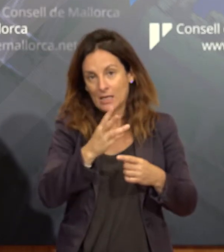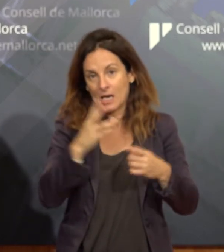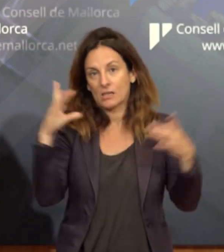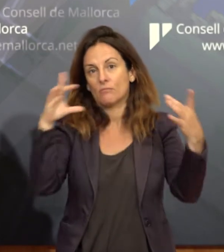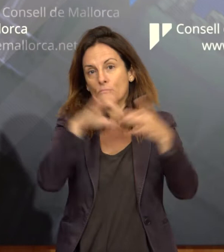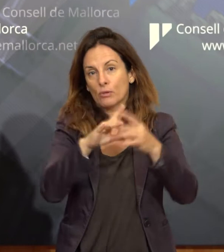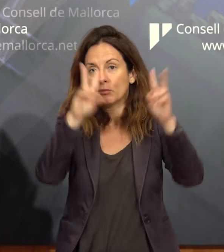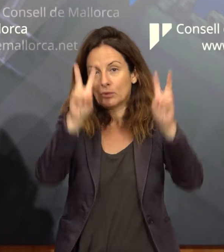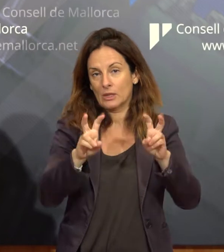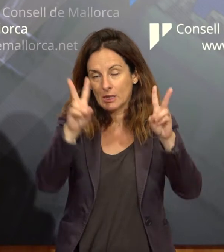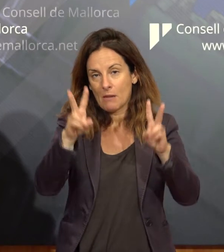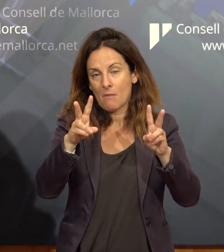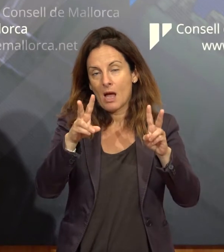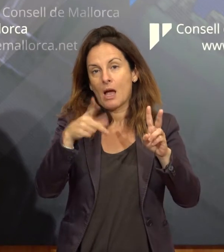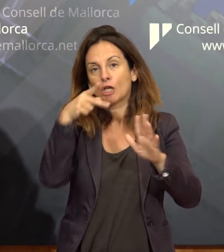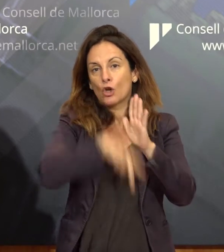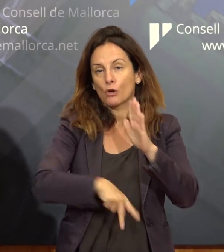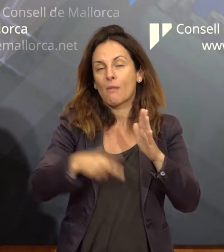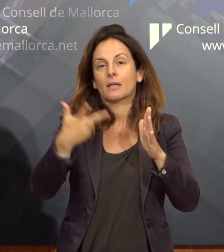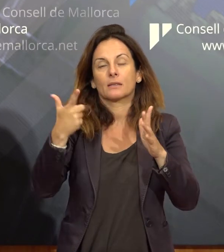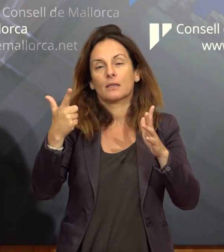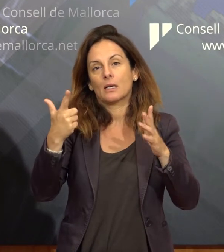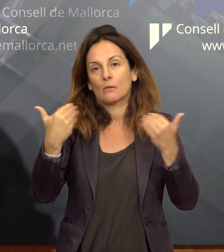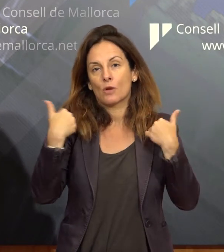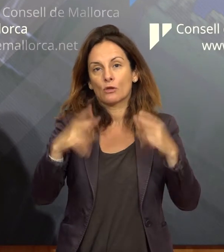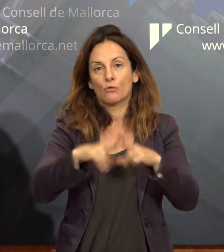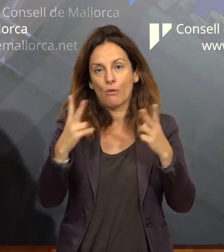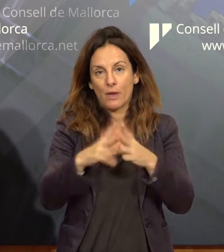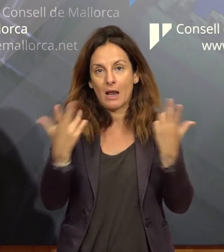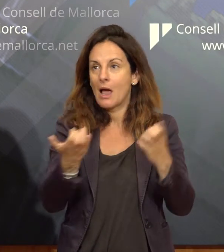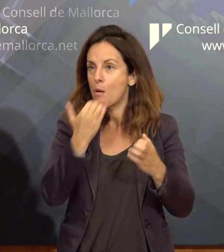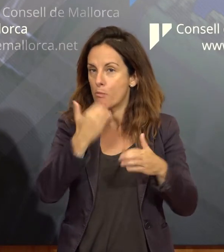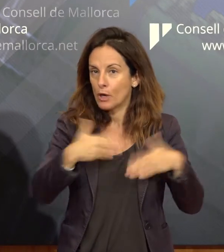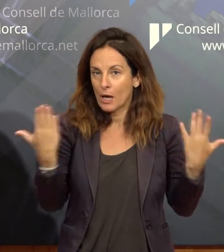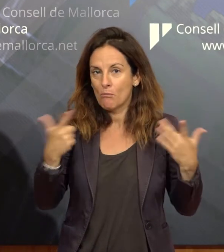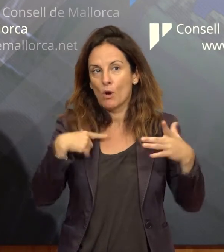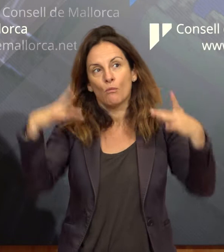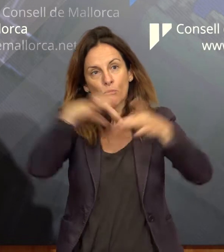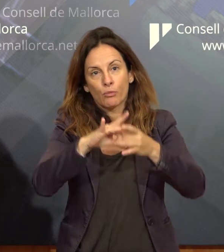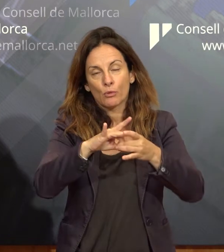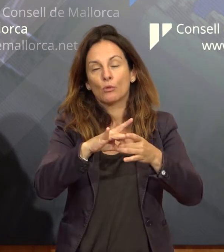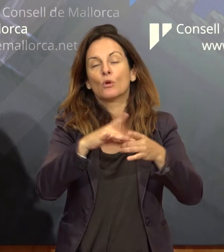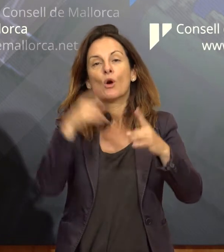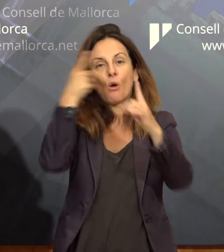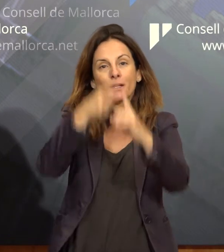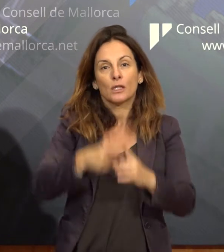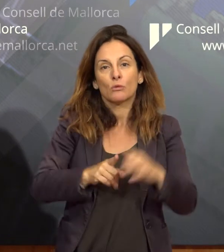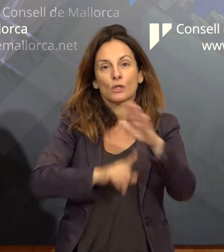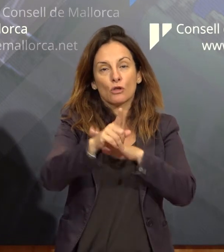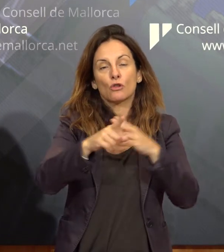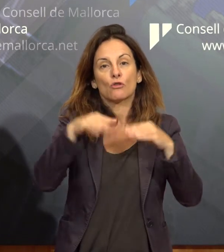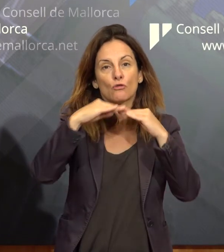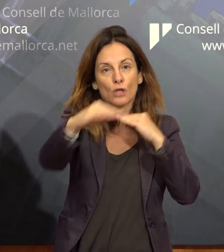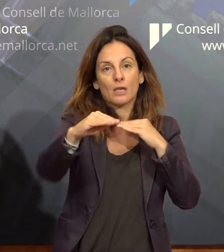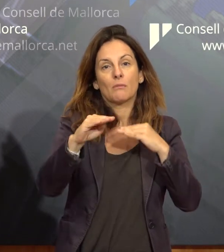la responsabilitat social. Volem accions que se corresponguin, per exemple, amb els objectius de desenvolupament sostenible de Nacions Unides i de competitivitat